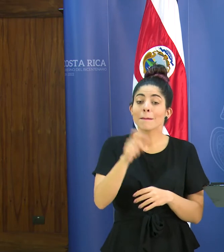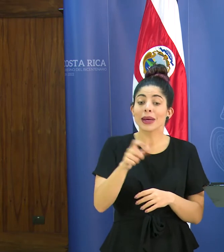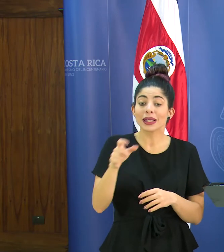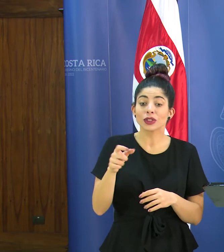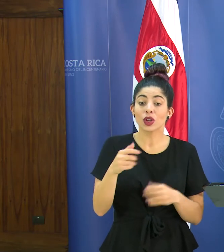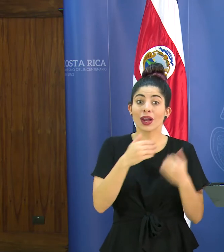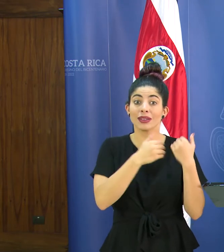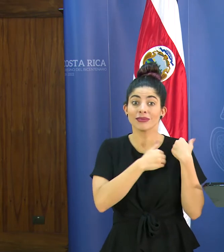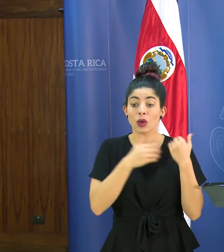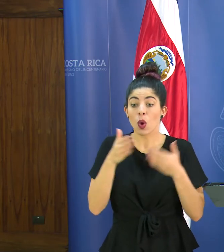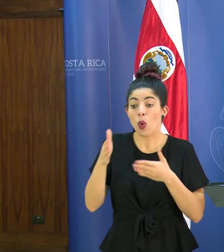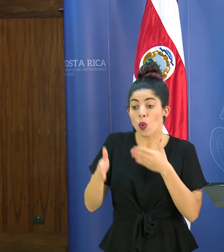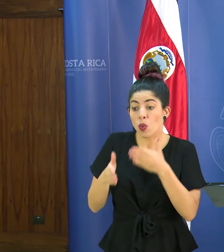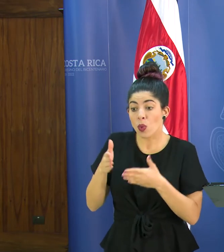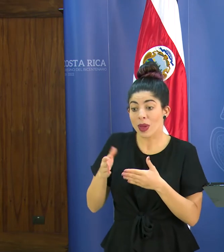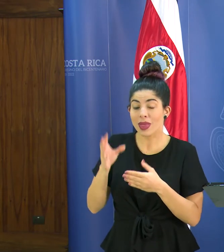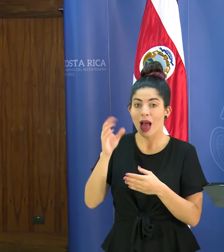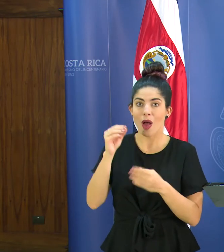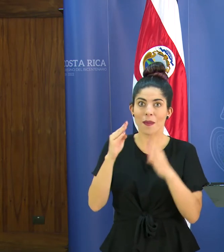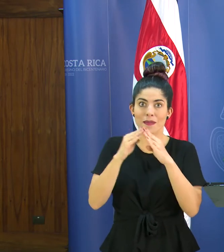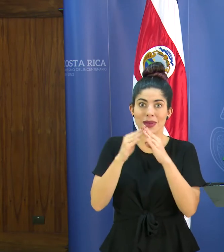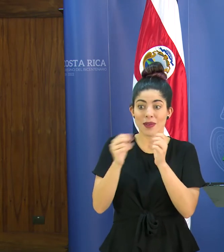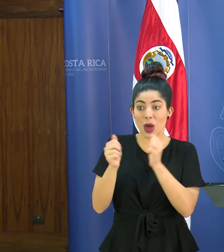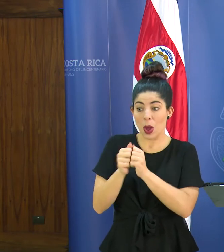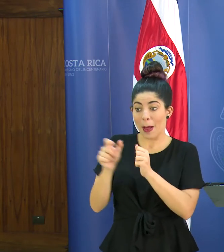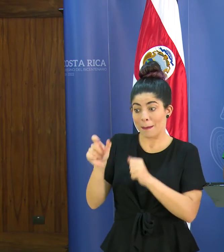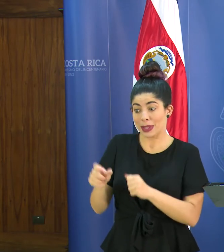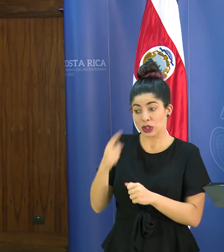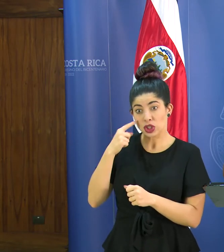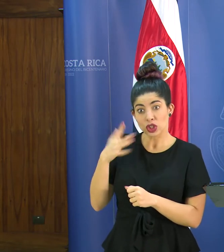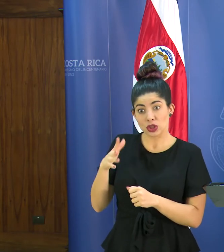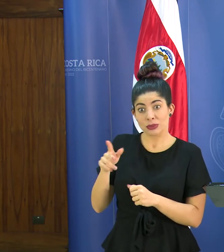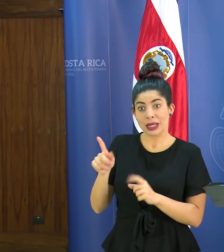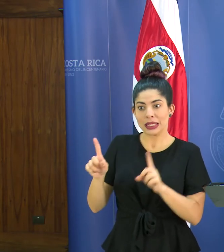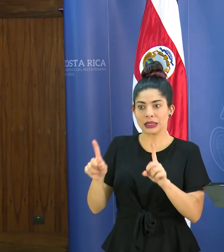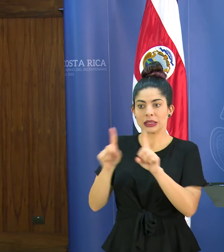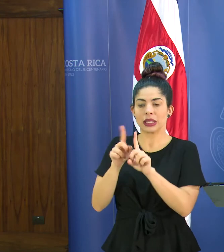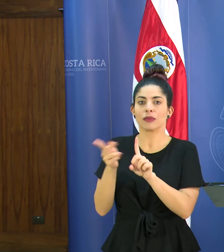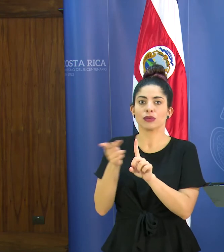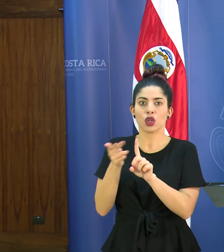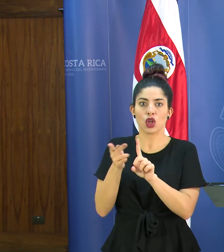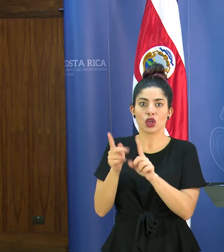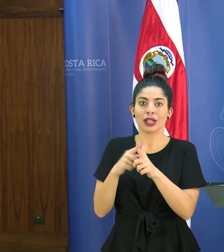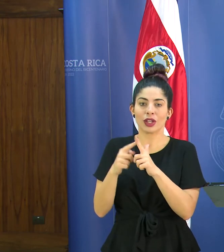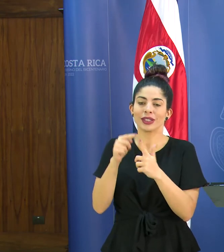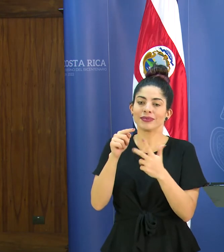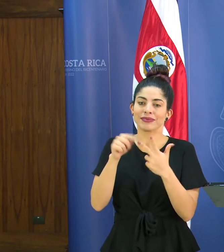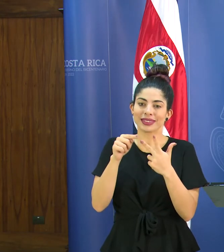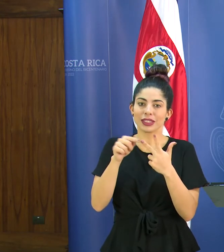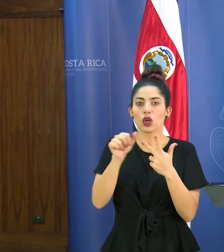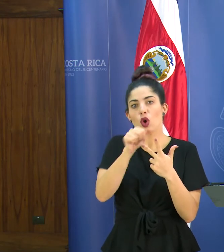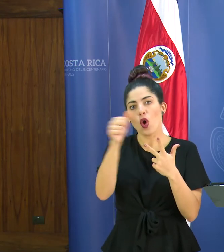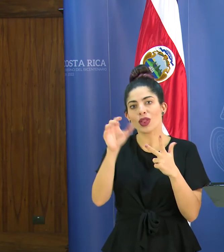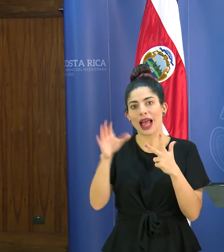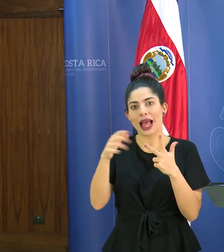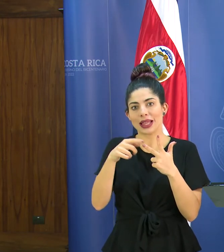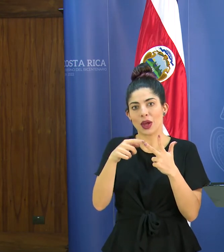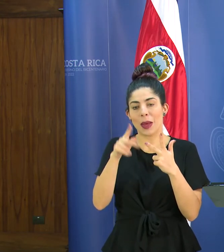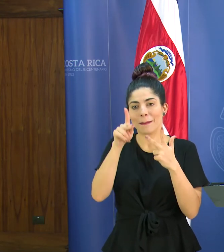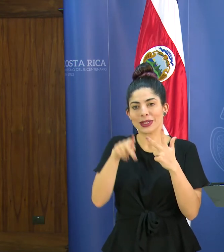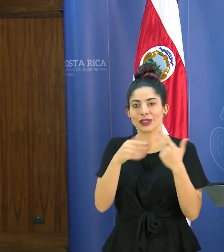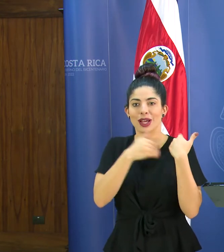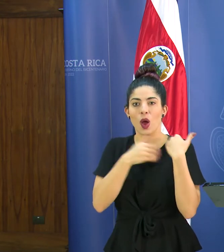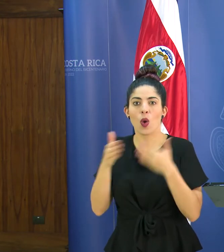cuidadoras o personas que conviven con la persona que tiene sospecha y esa es otra es una tercera categoría que también hay que tener presente